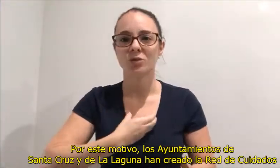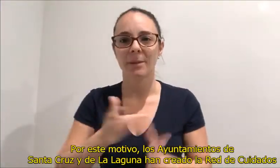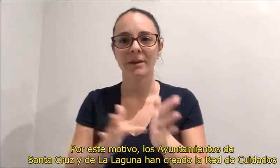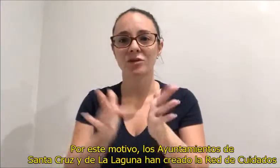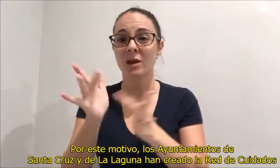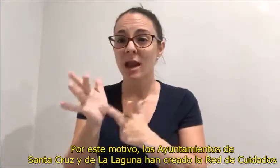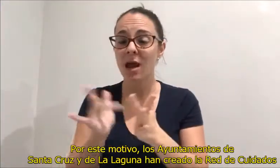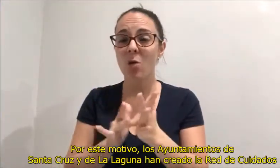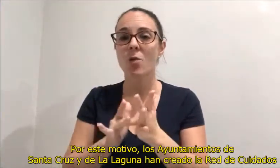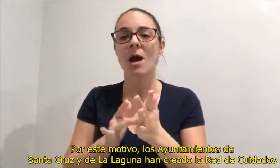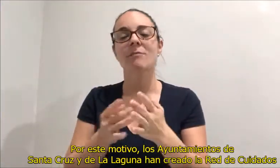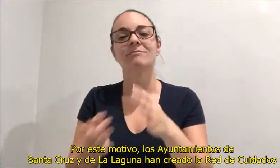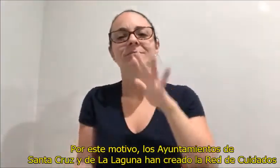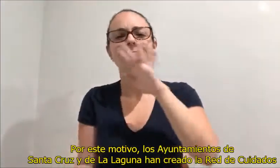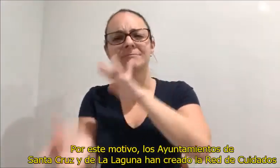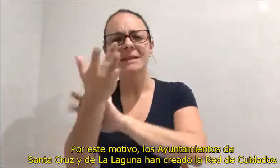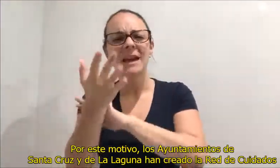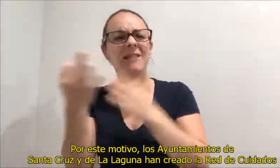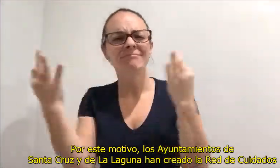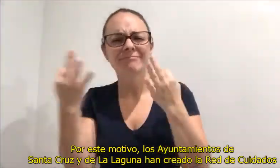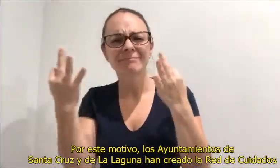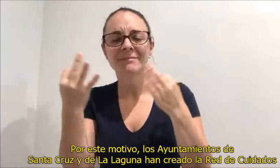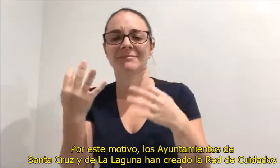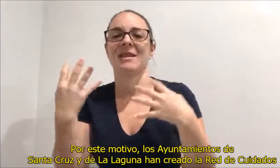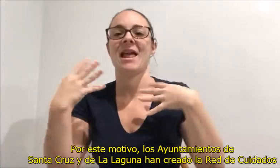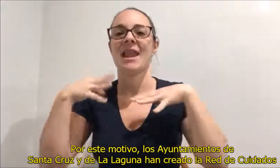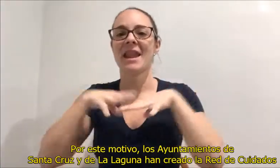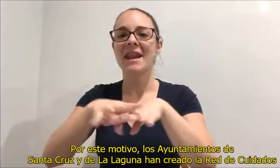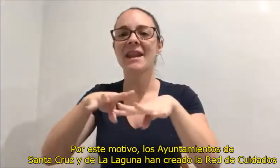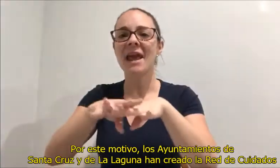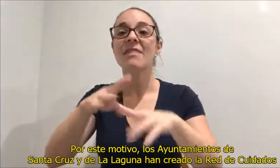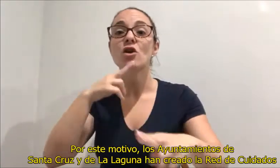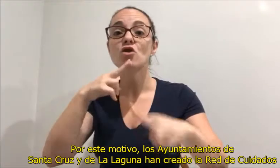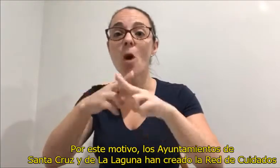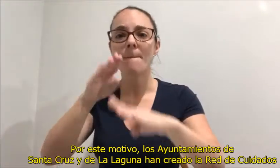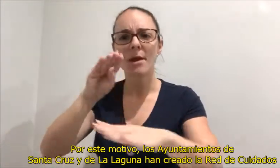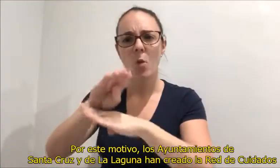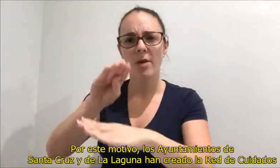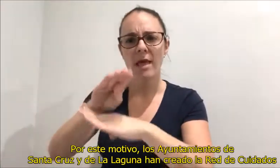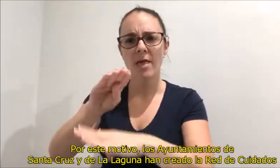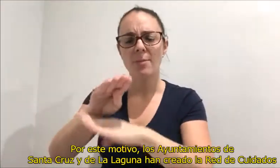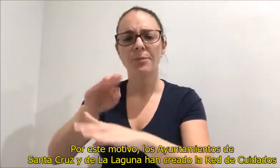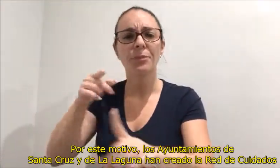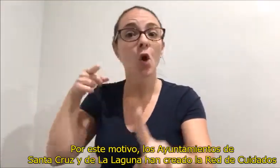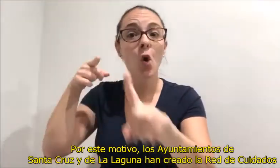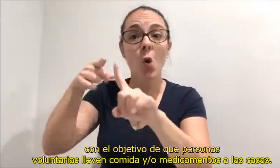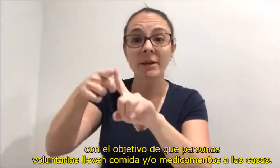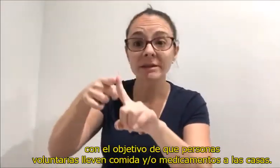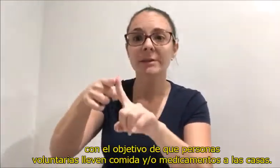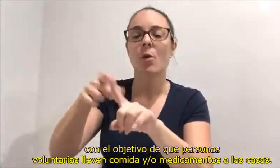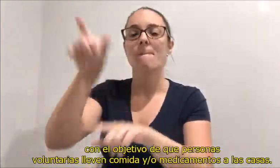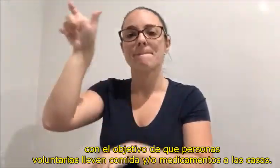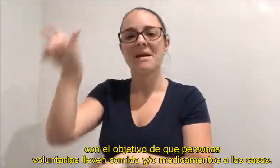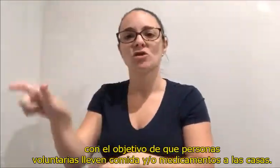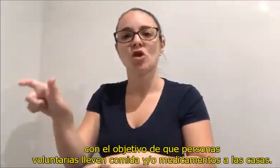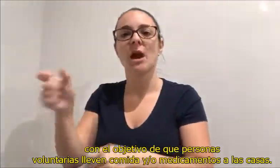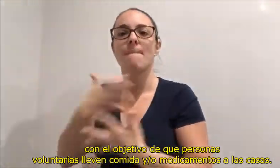ayuntamientos de Santa Cruz y de La Laguna han creado la Red de Cuidados, con el objetivo